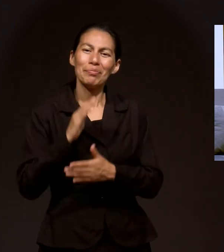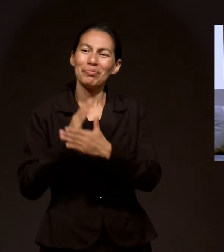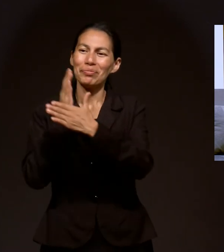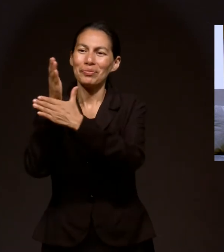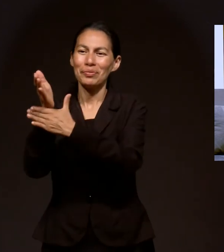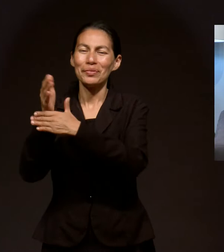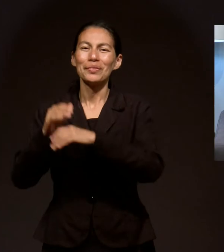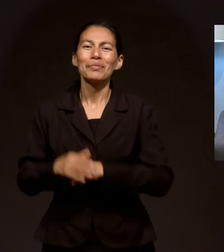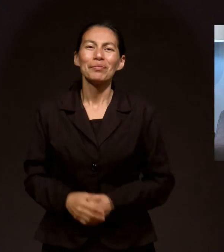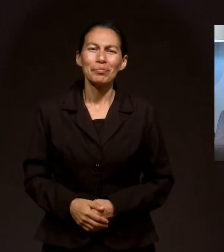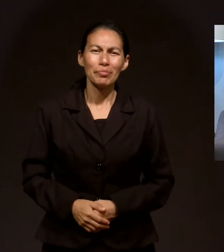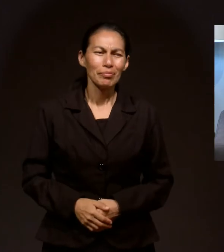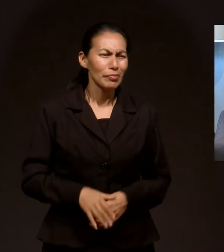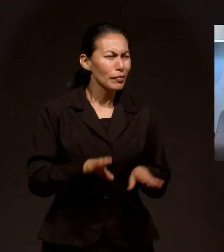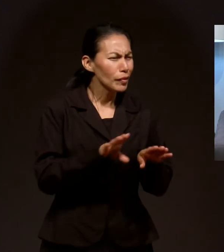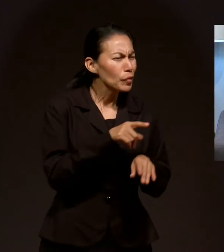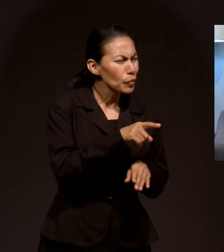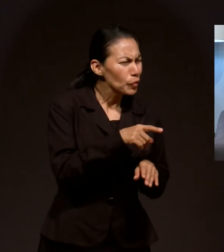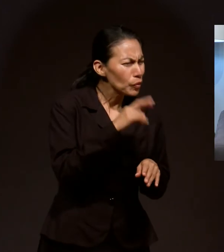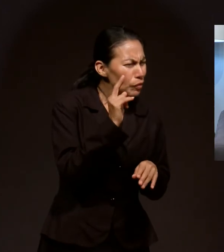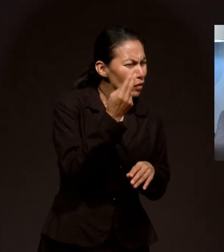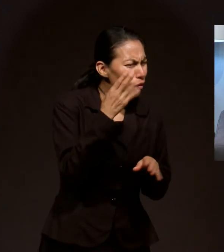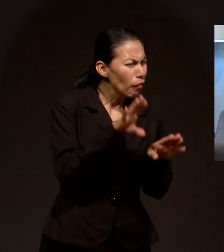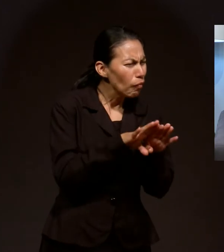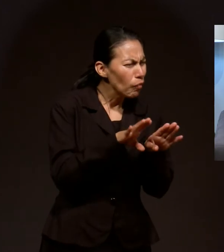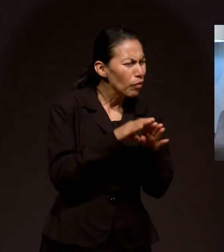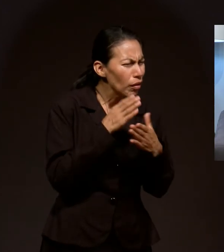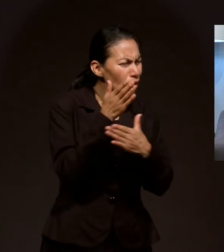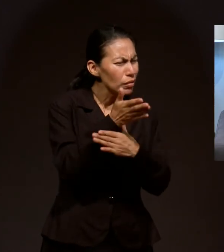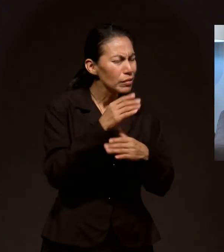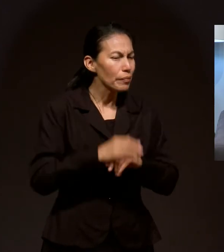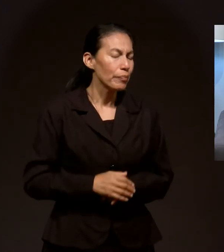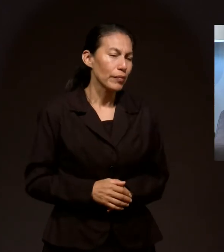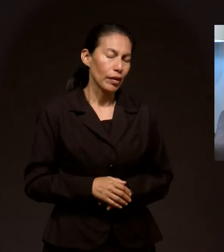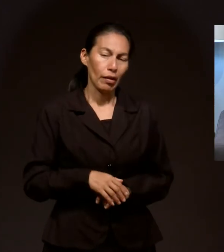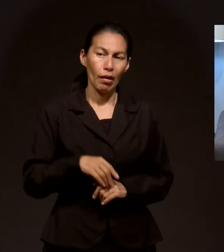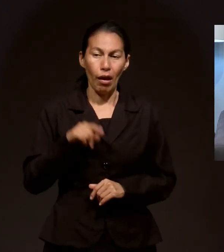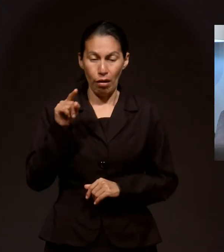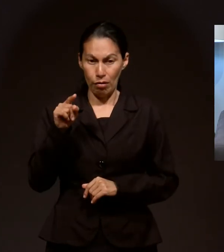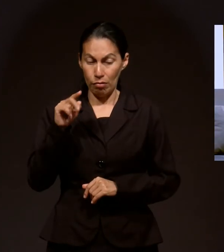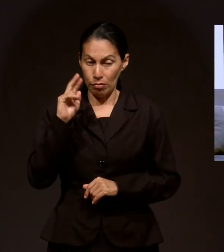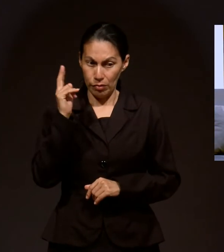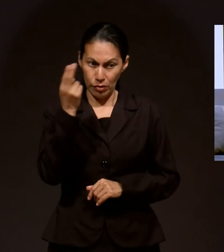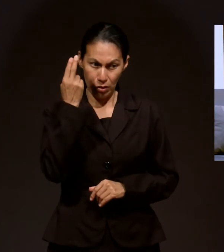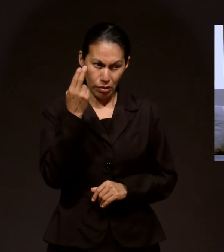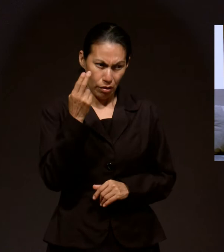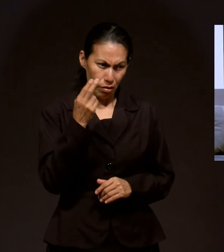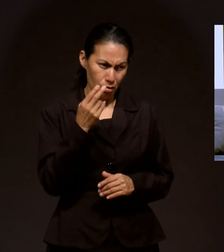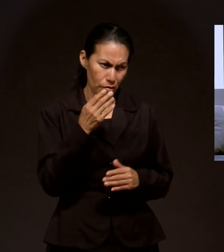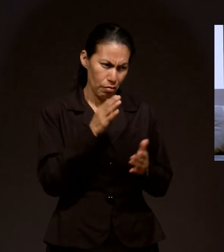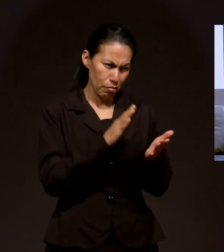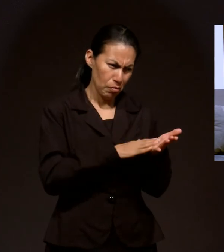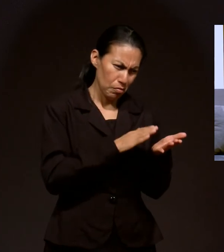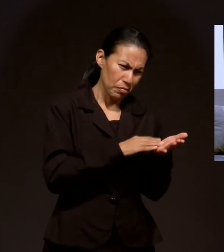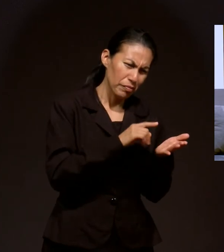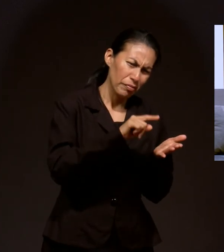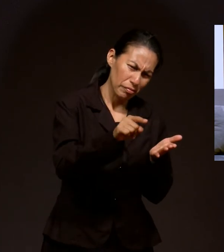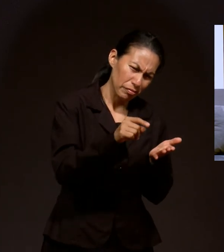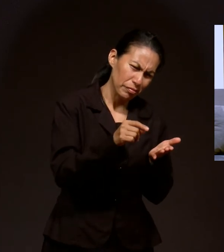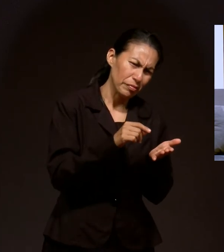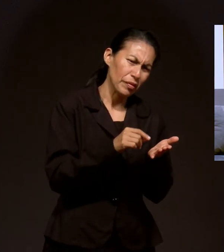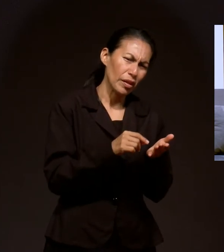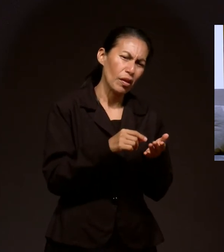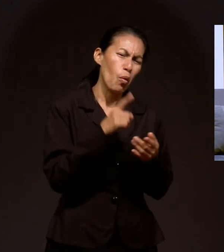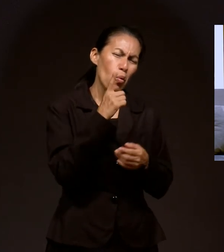¿Y cómo fue que fuiste allí a la universidad? En la universidad se pasan papeles para, en mi época era para hacer planes